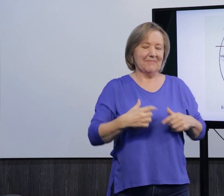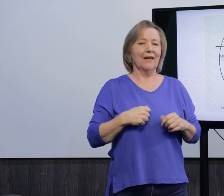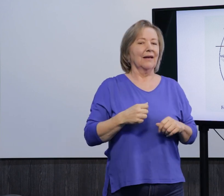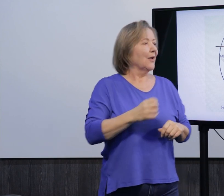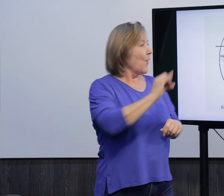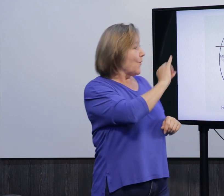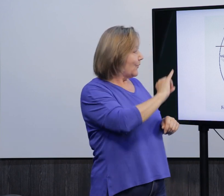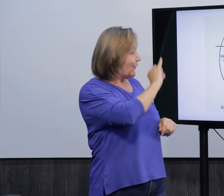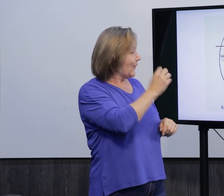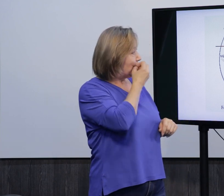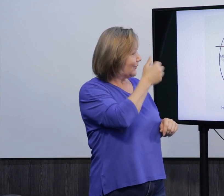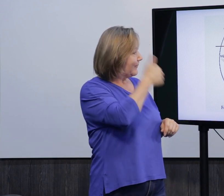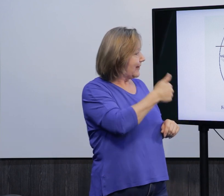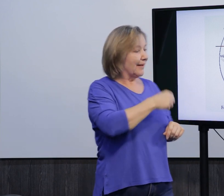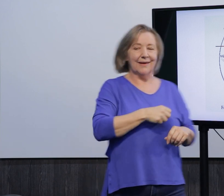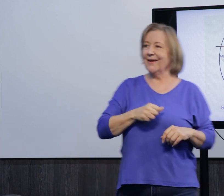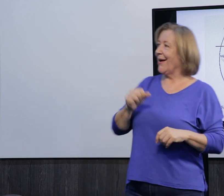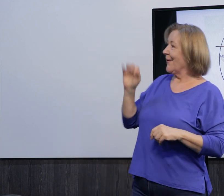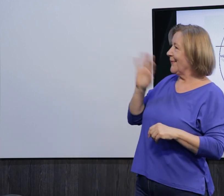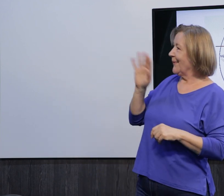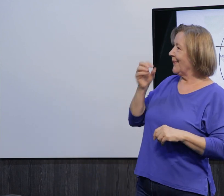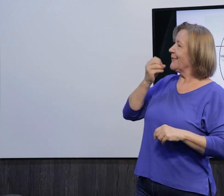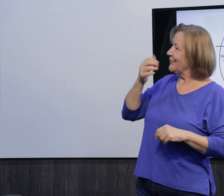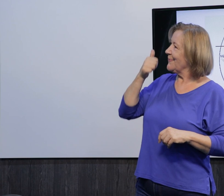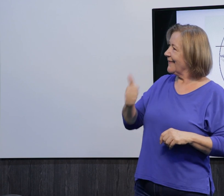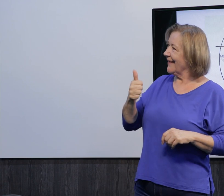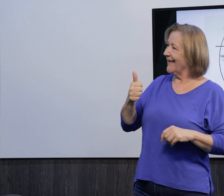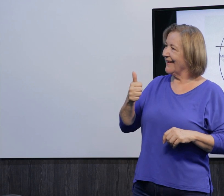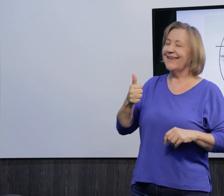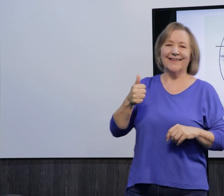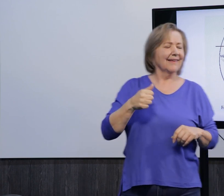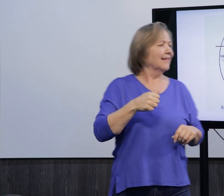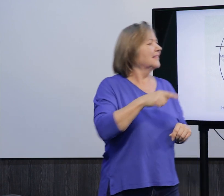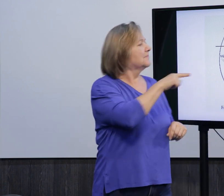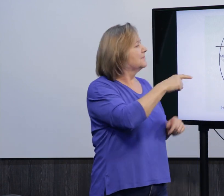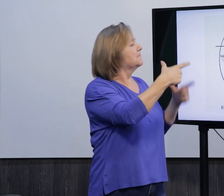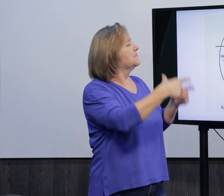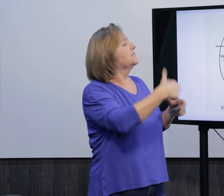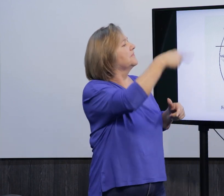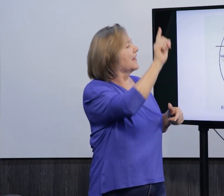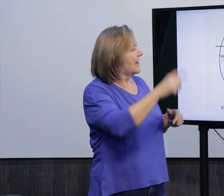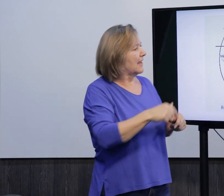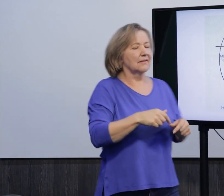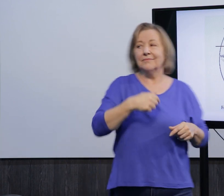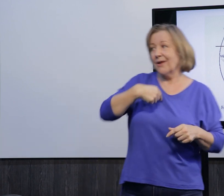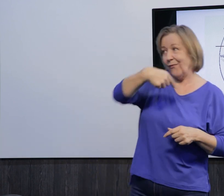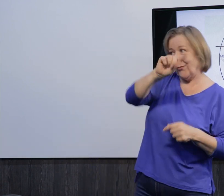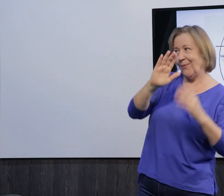né, com uma pessoa. Oi, tudo bem? Então, aqui, oi, tudo bem? Onde você vai? Eu